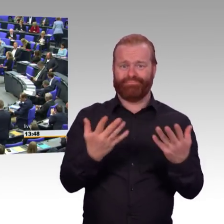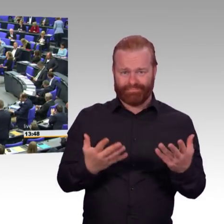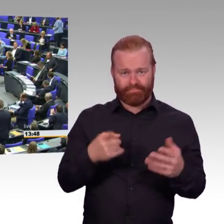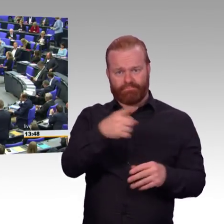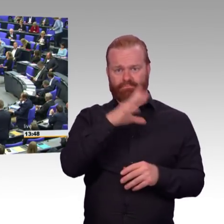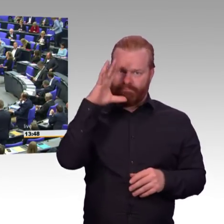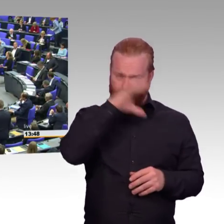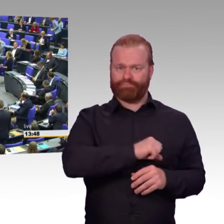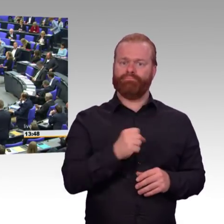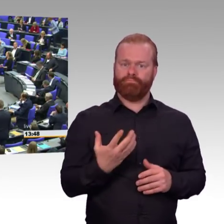stark in die Schranken. Vielen Dank.